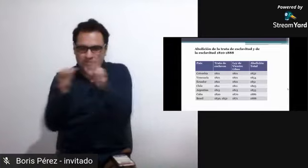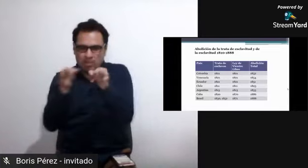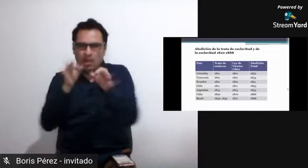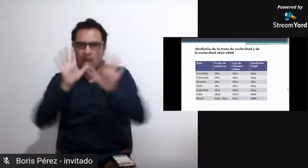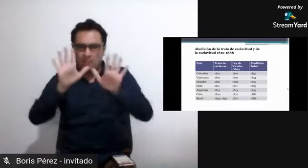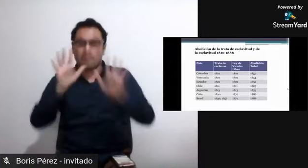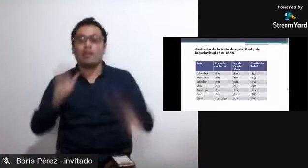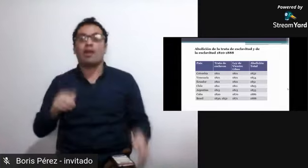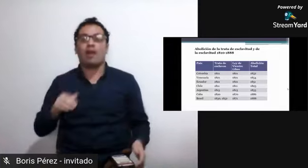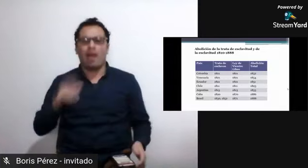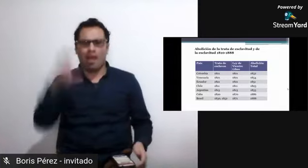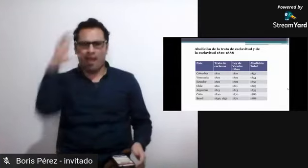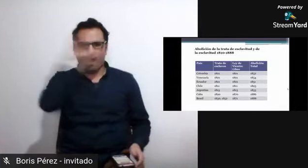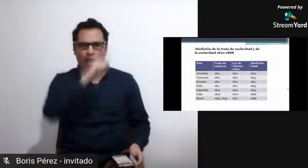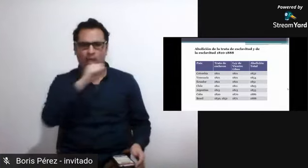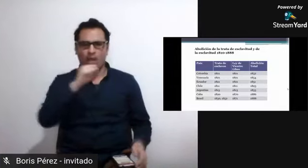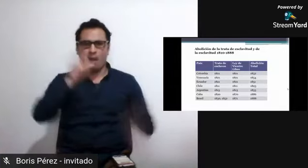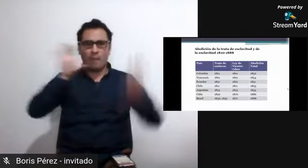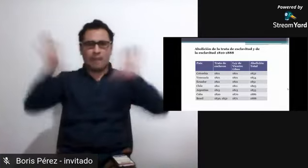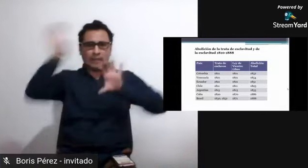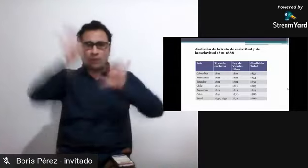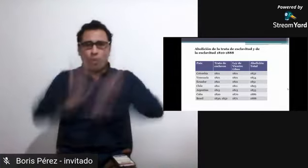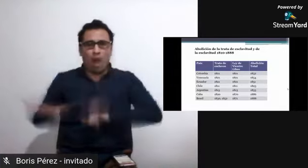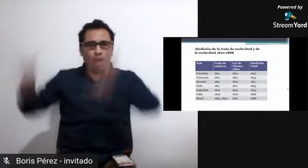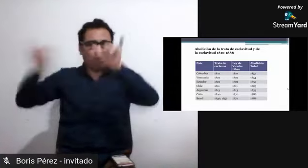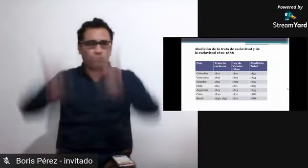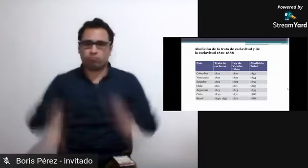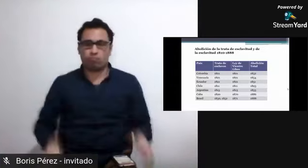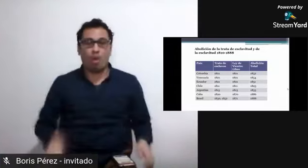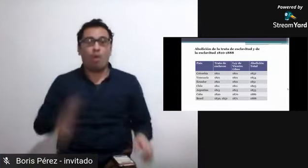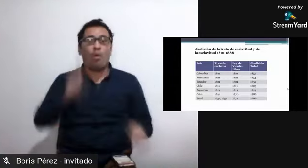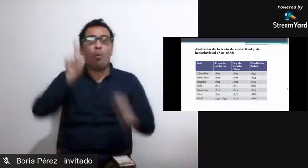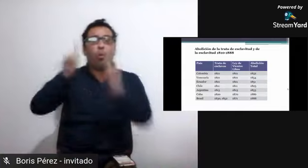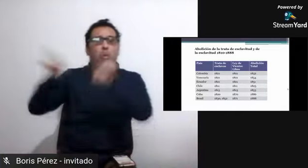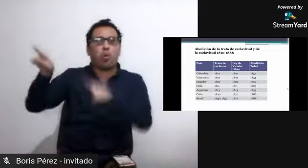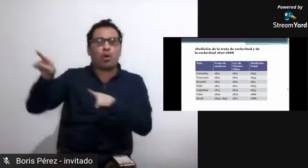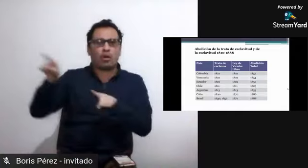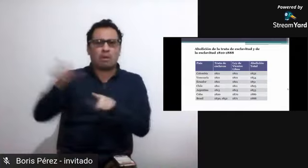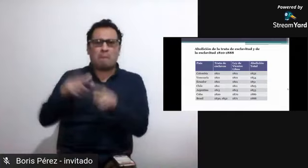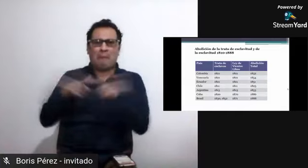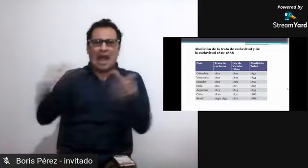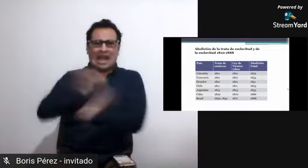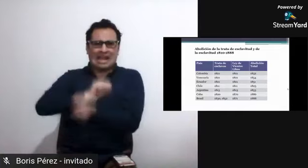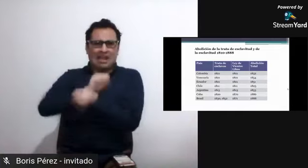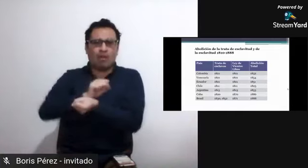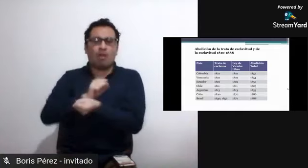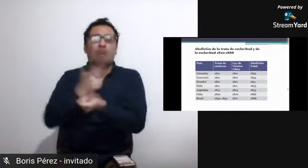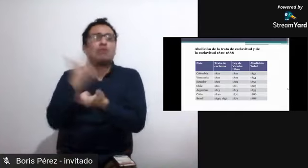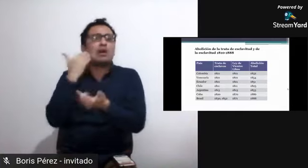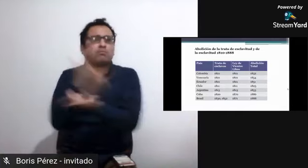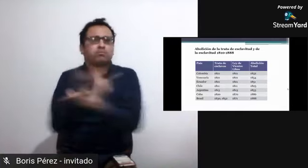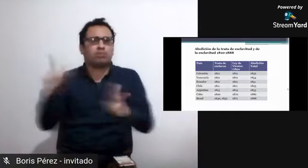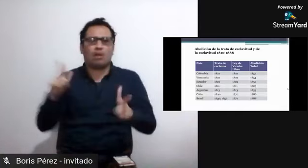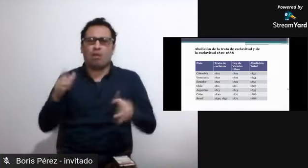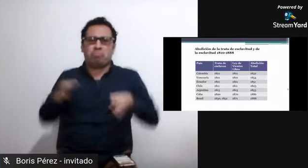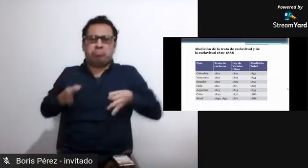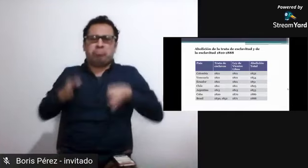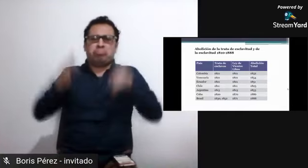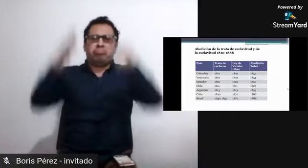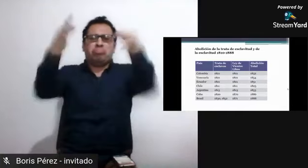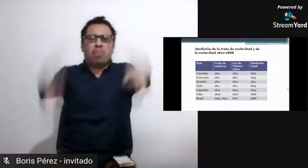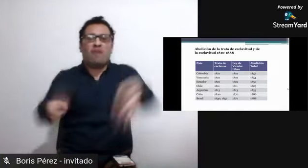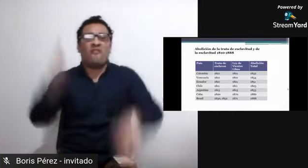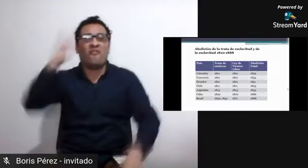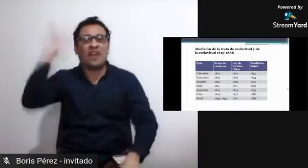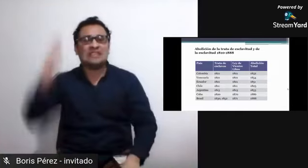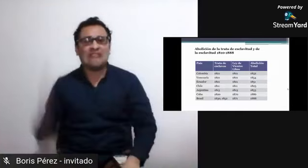Pero hasta el año 1852 entonces empiezan a darse otros procesos y es que